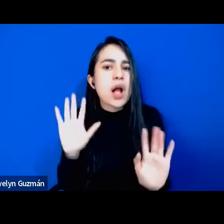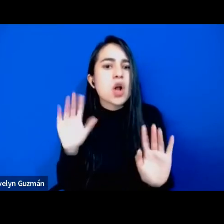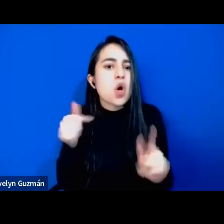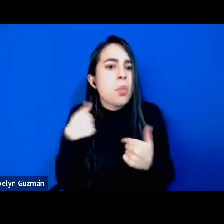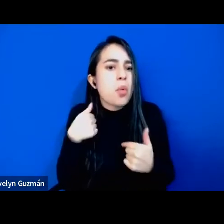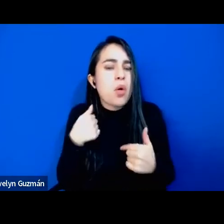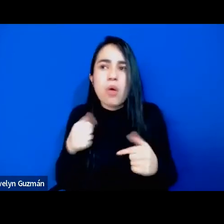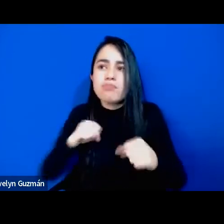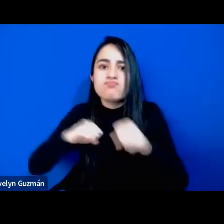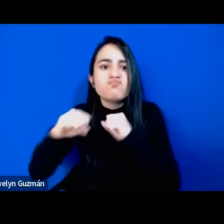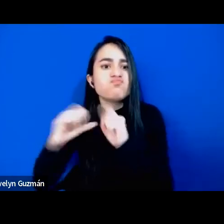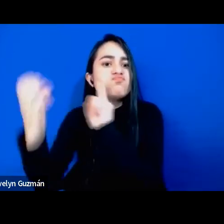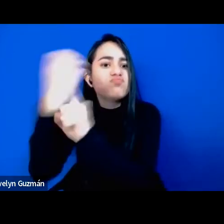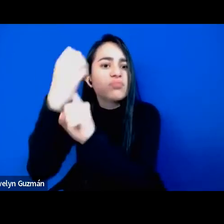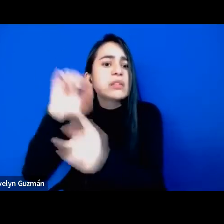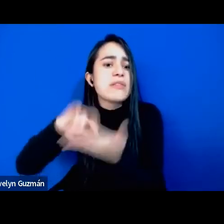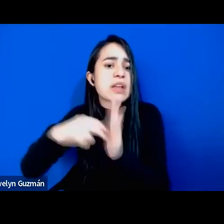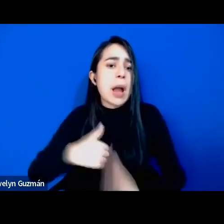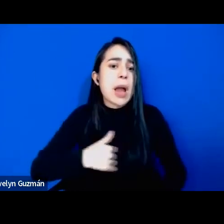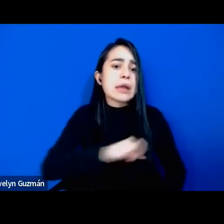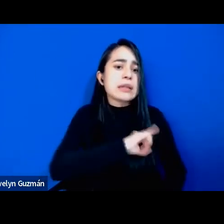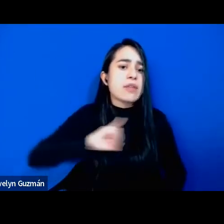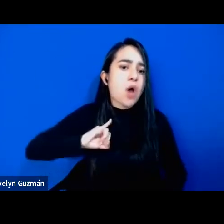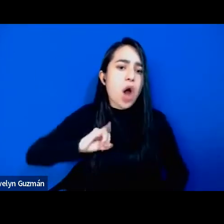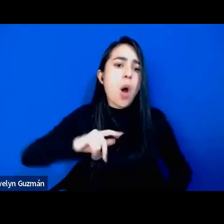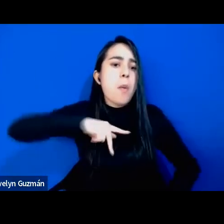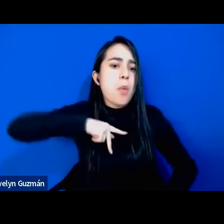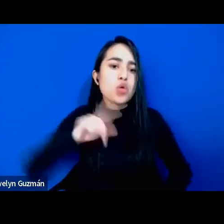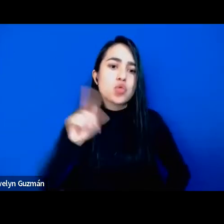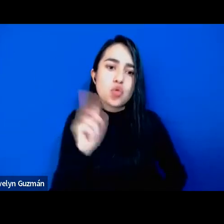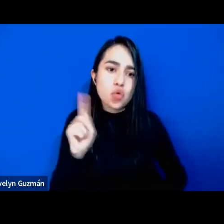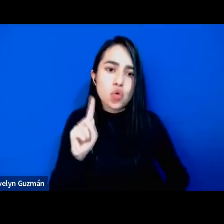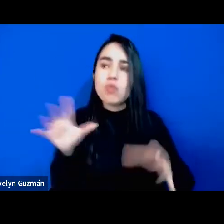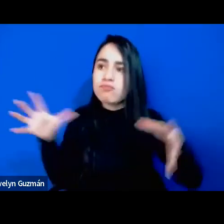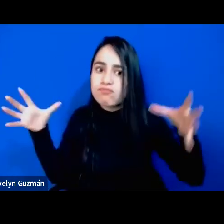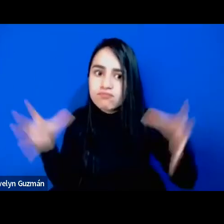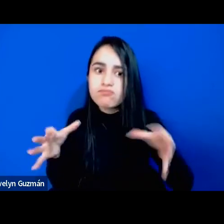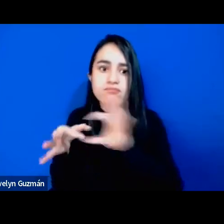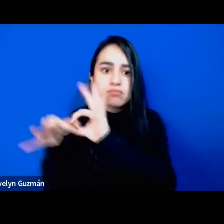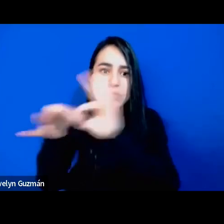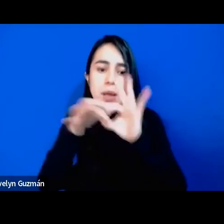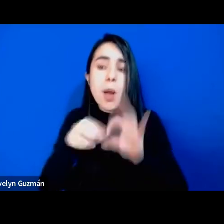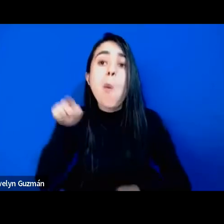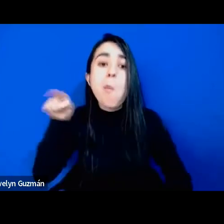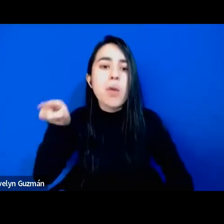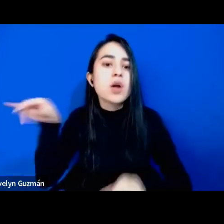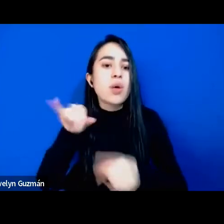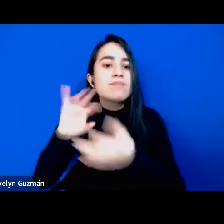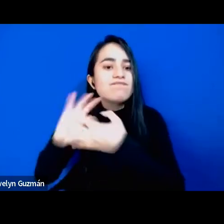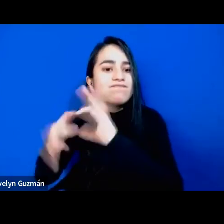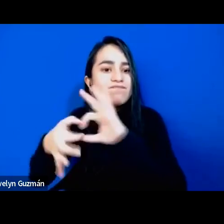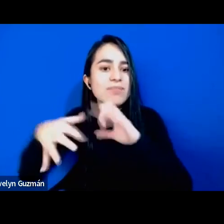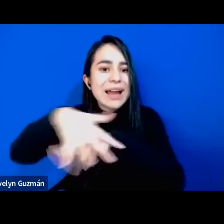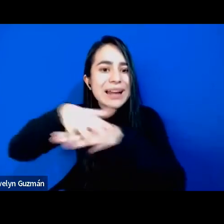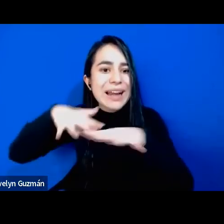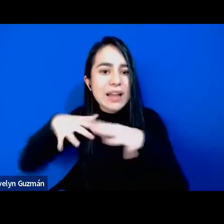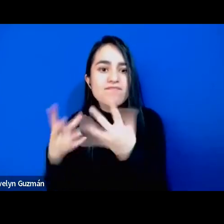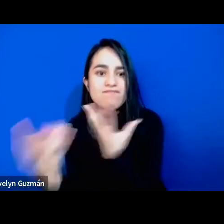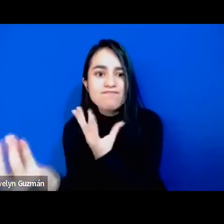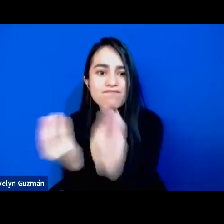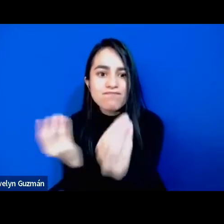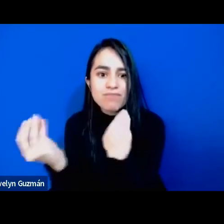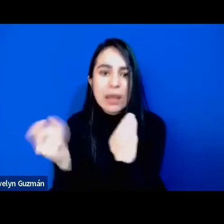propio a visibilizar todas las redes que han permitido que se den esas posibilidades y